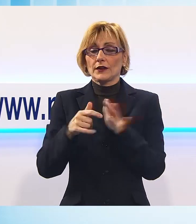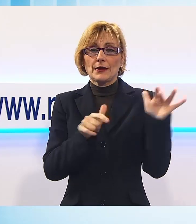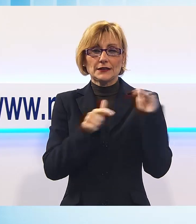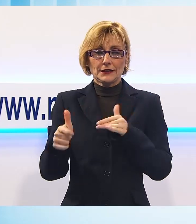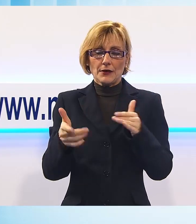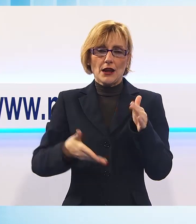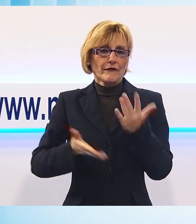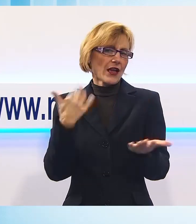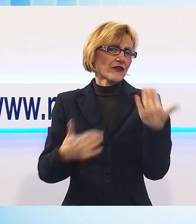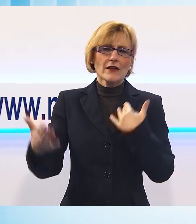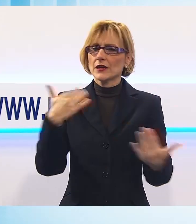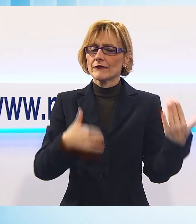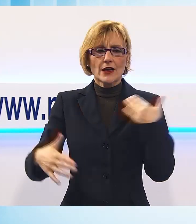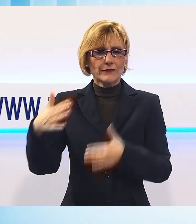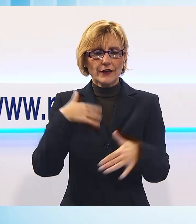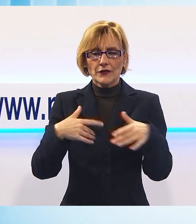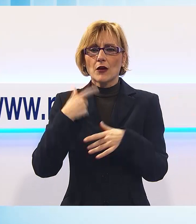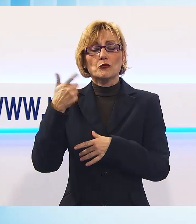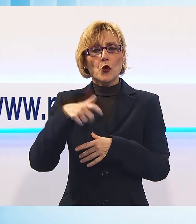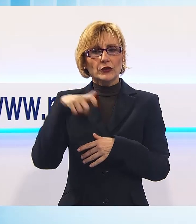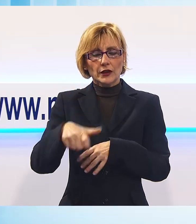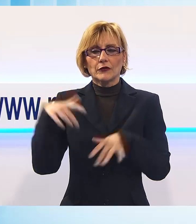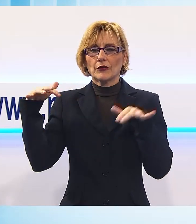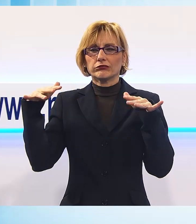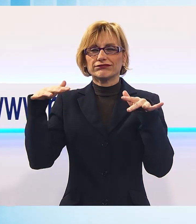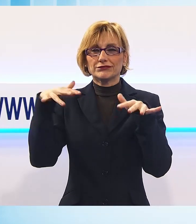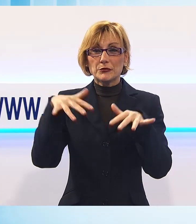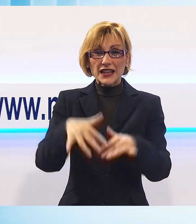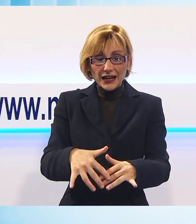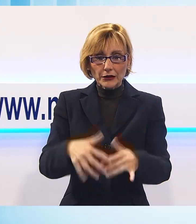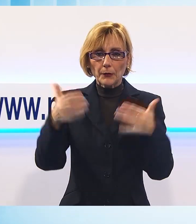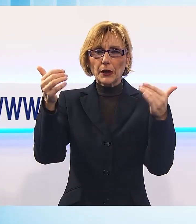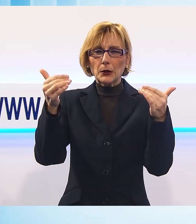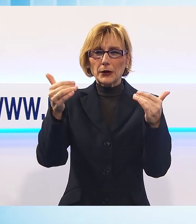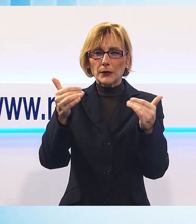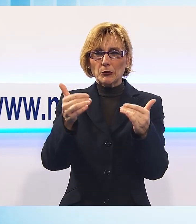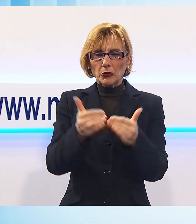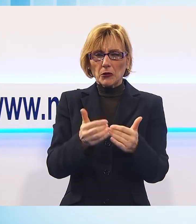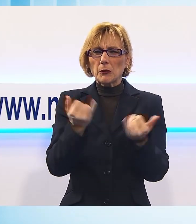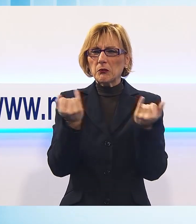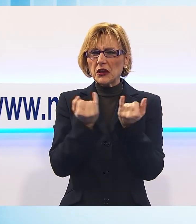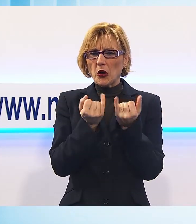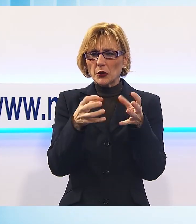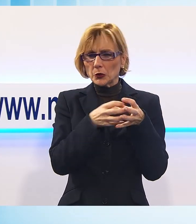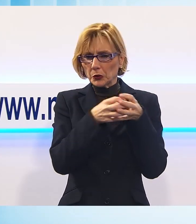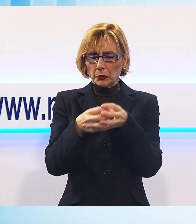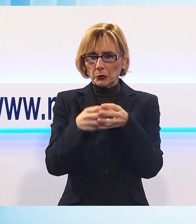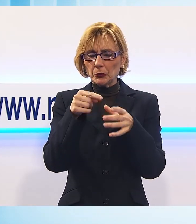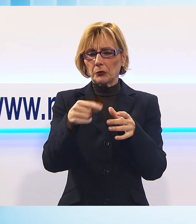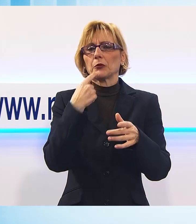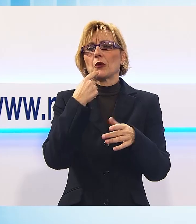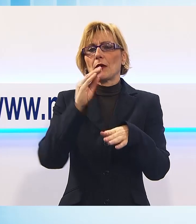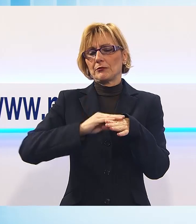Rossa. La diminuzione dei flussi migratori e la suddivisione dei migranti in piccoli gruppi sul territorio hanno infatti consentito di